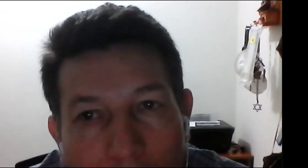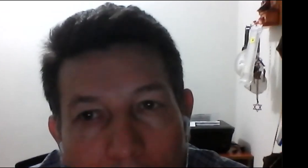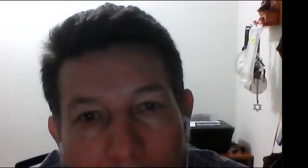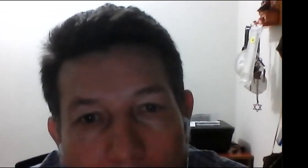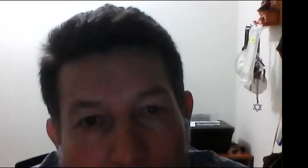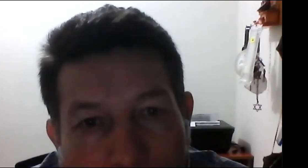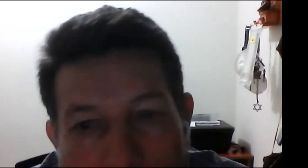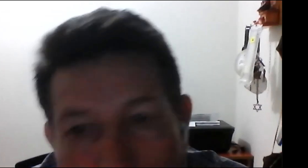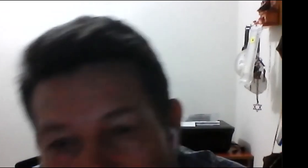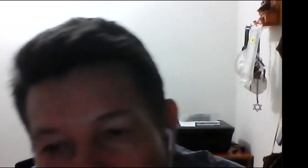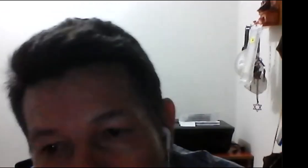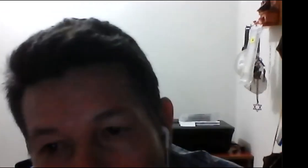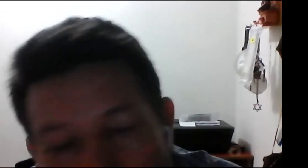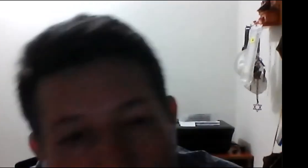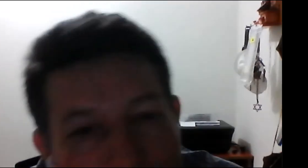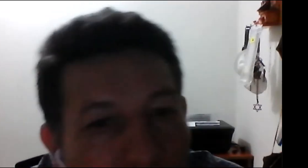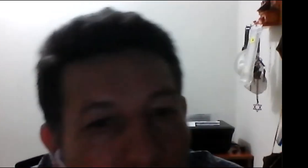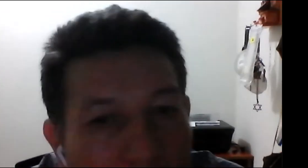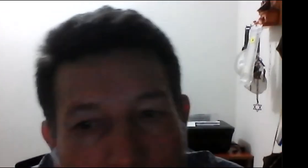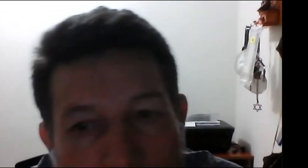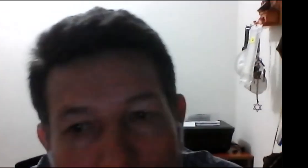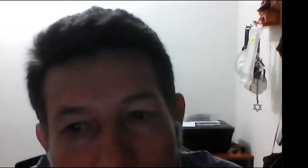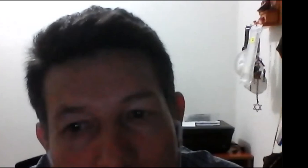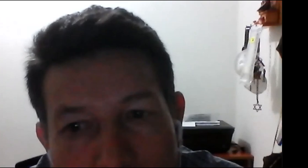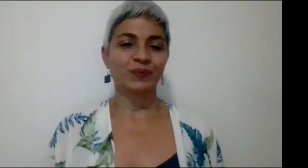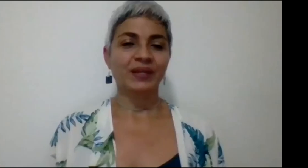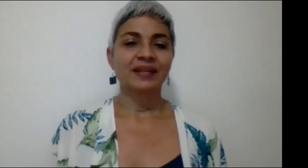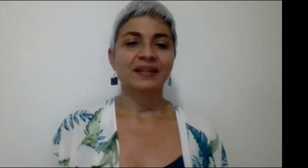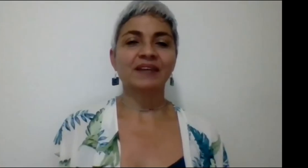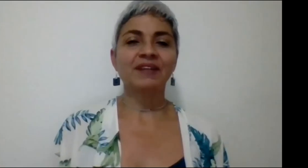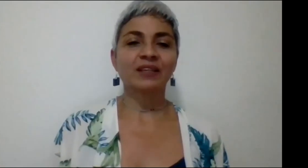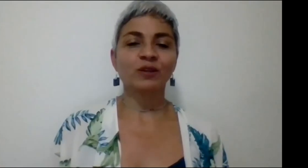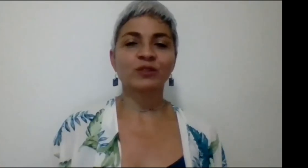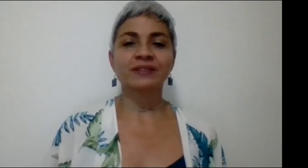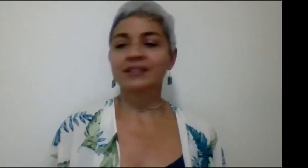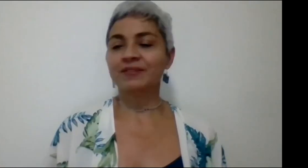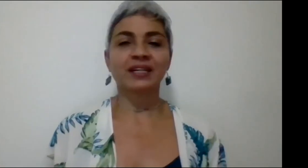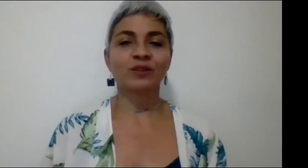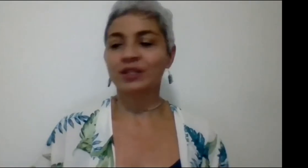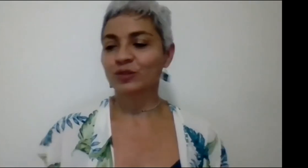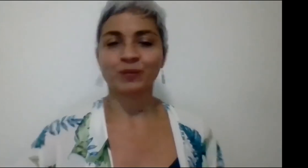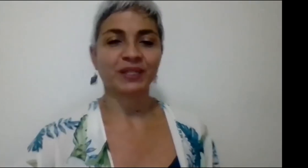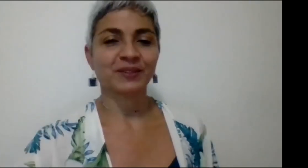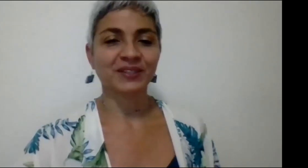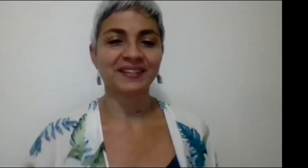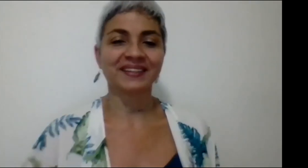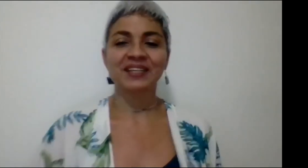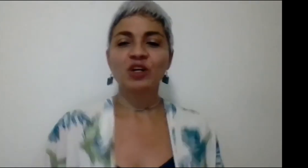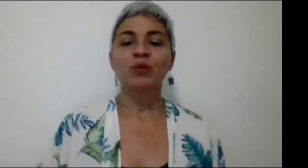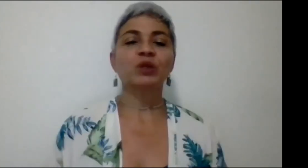creo que el tiempo se nos está agotando. Sí, ya se agotó. Quedan faltando los tres certificados de los compañeros. Bueno,